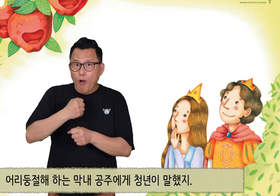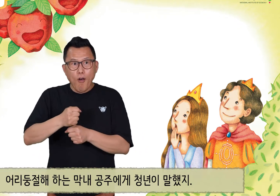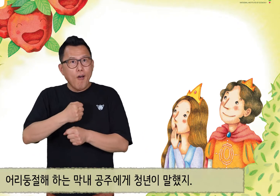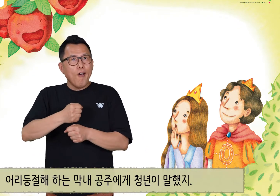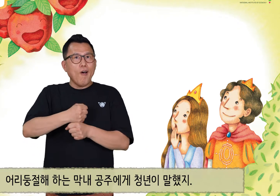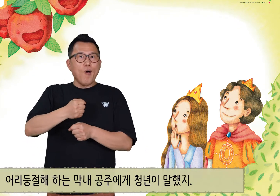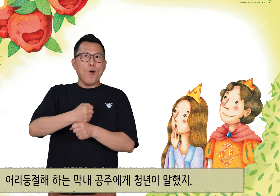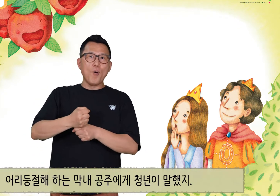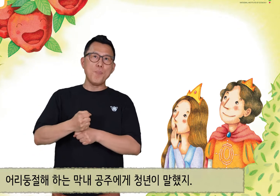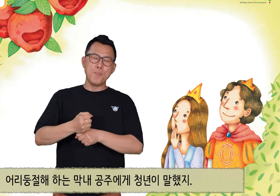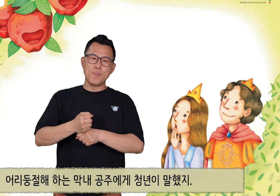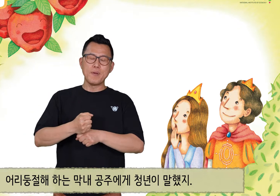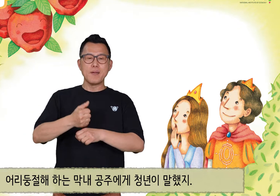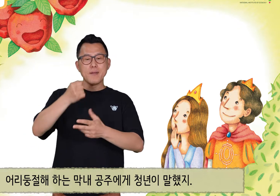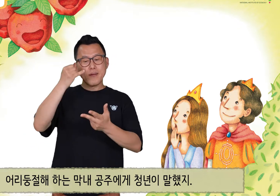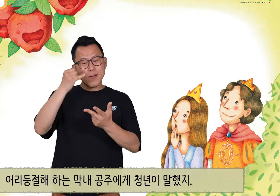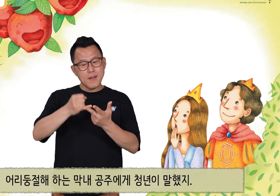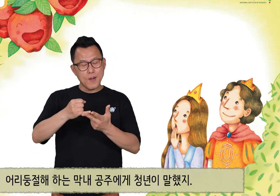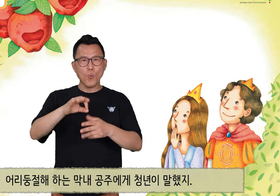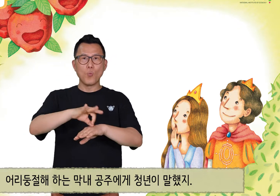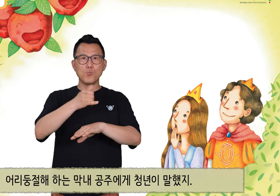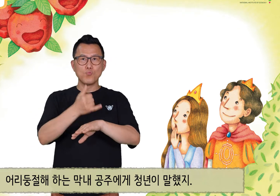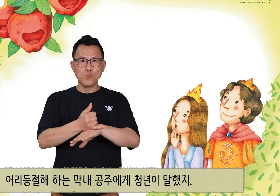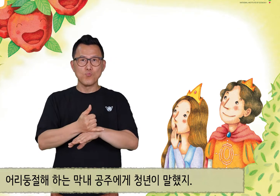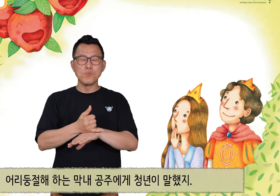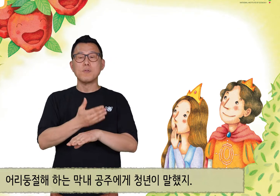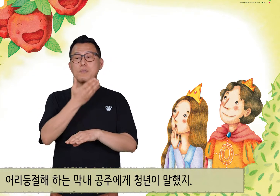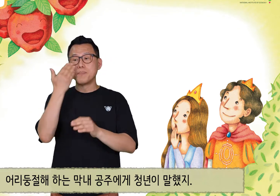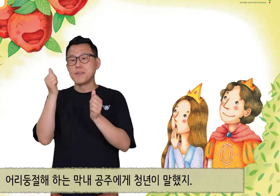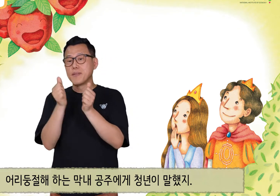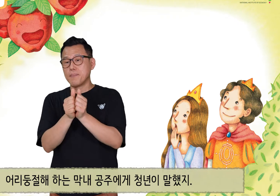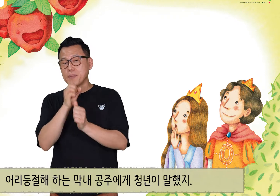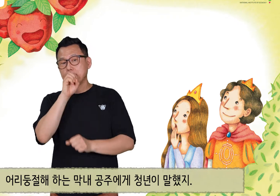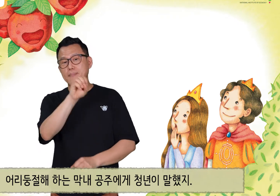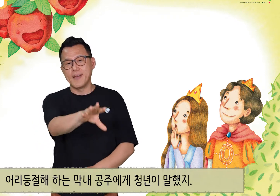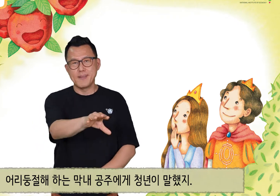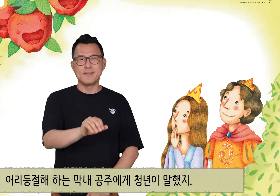어리둥절해하는 막내 공주에게 청년이 말했지.